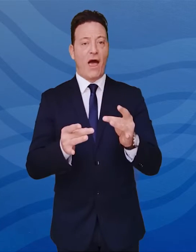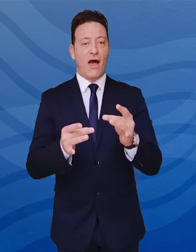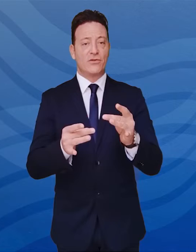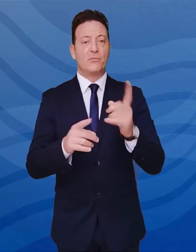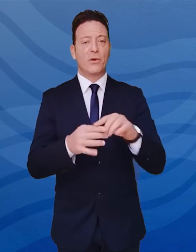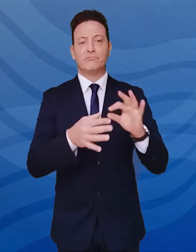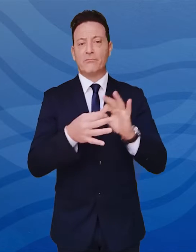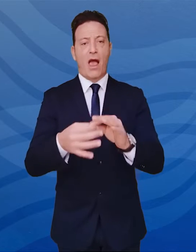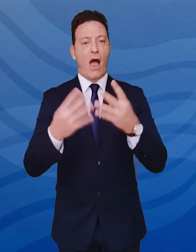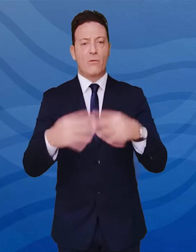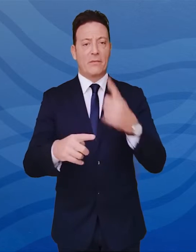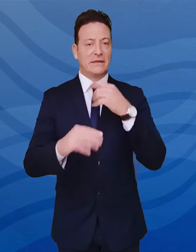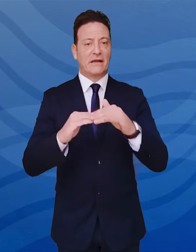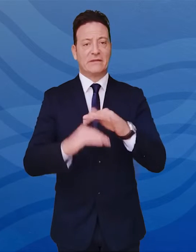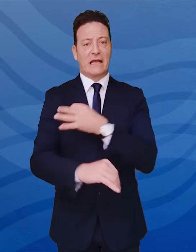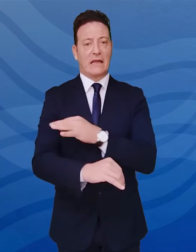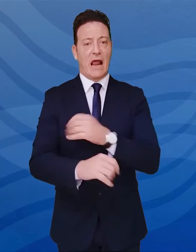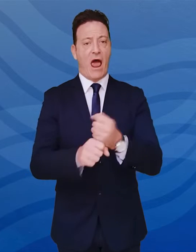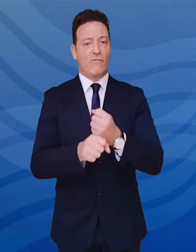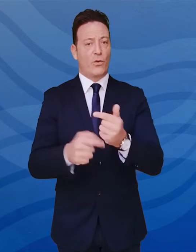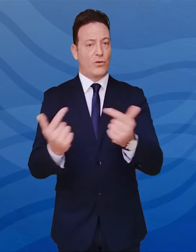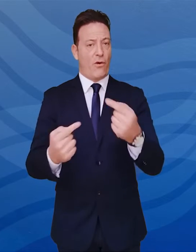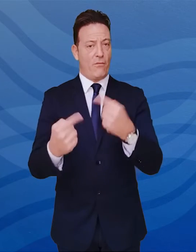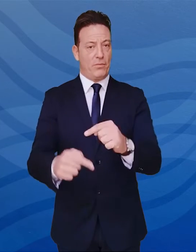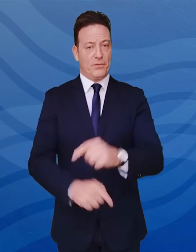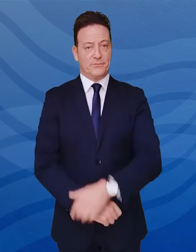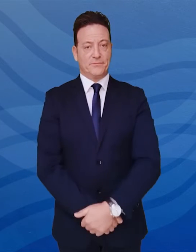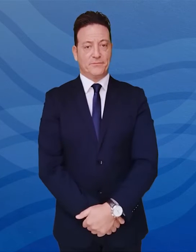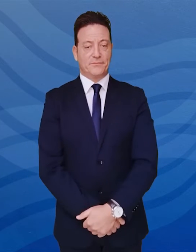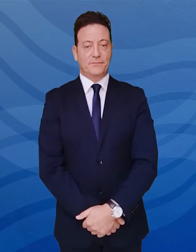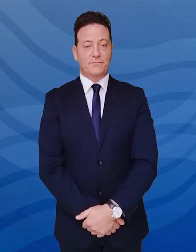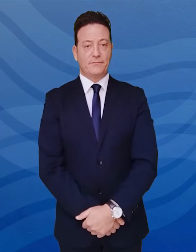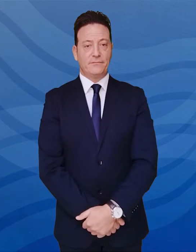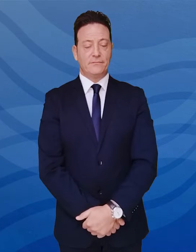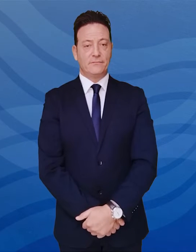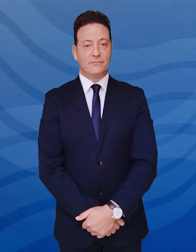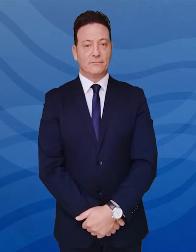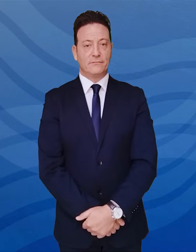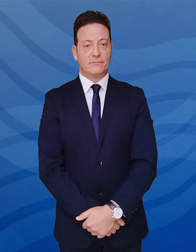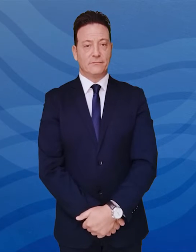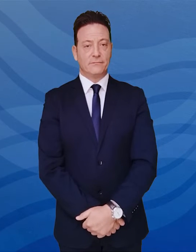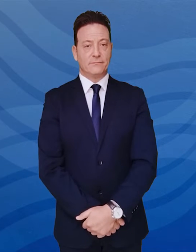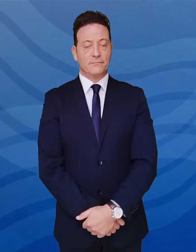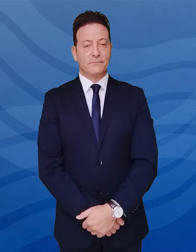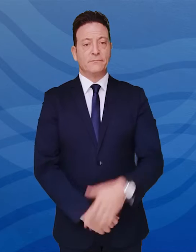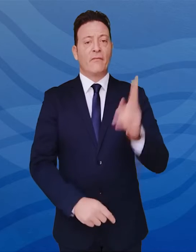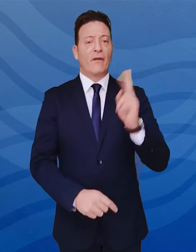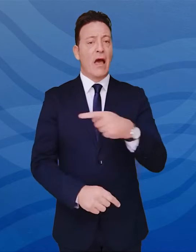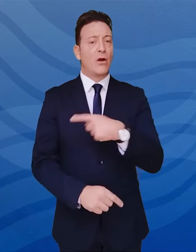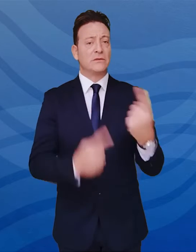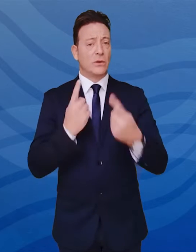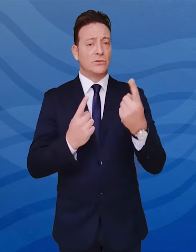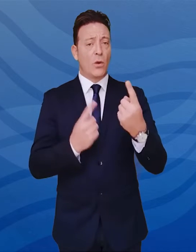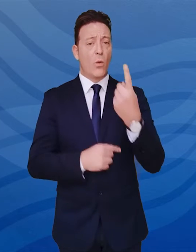ripercussioni sui servizi sanitari della Regione. In questi si attesta poco sotto l'1